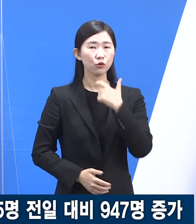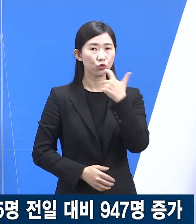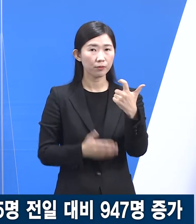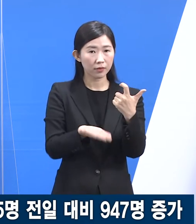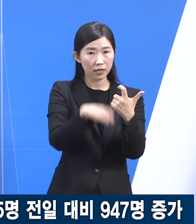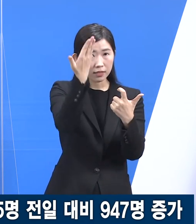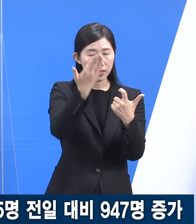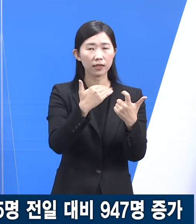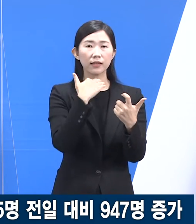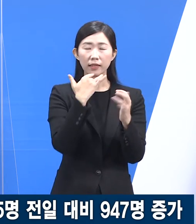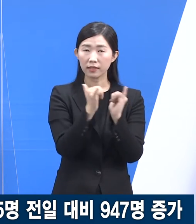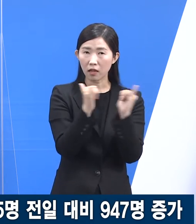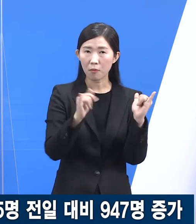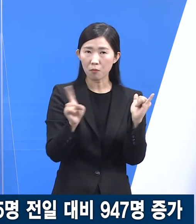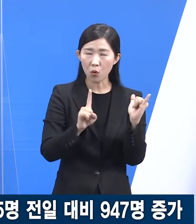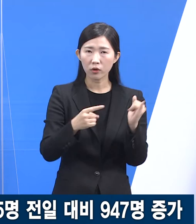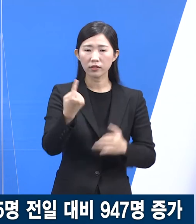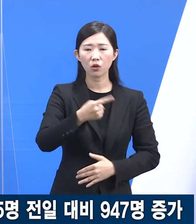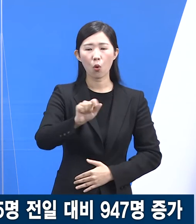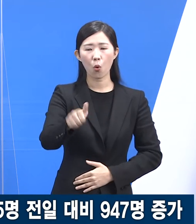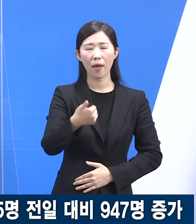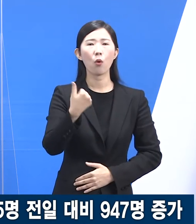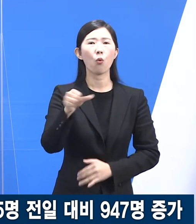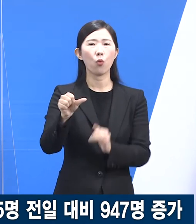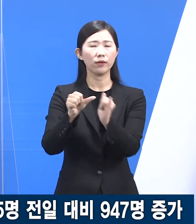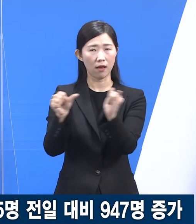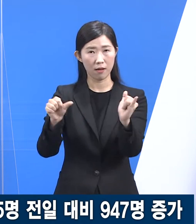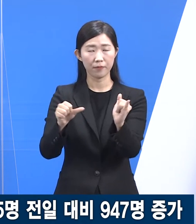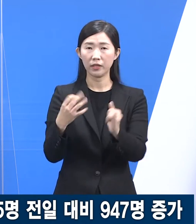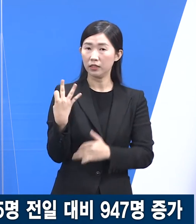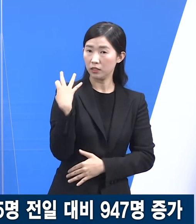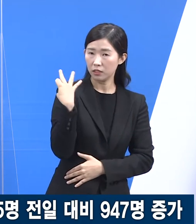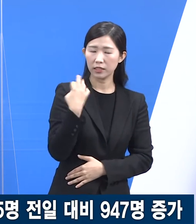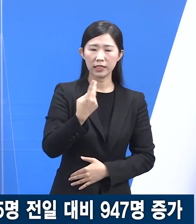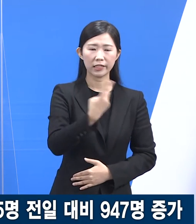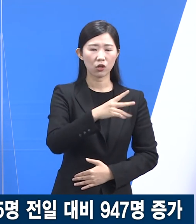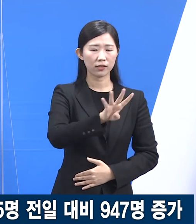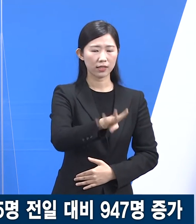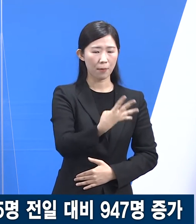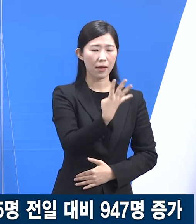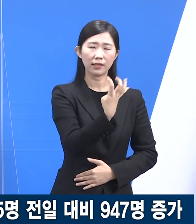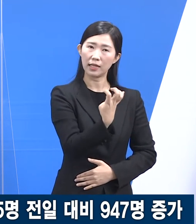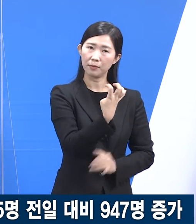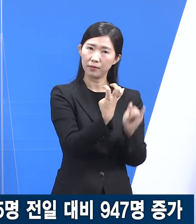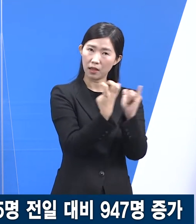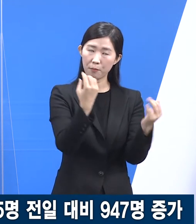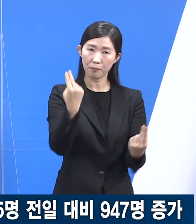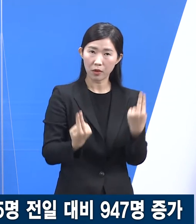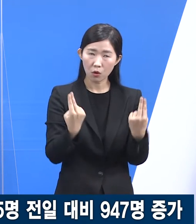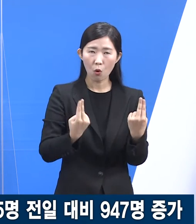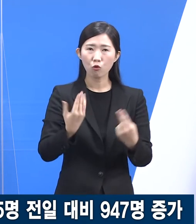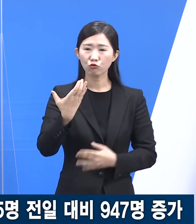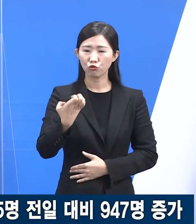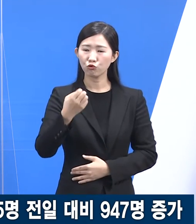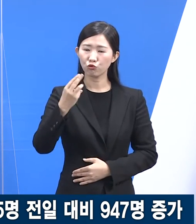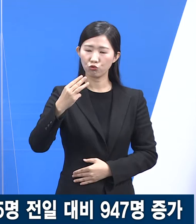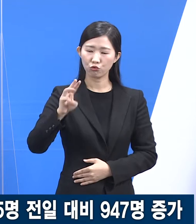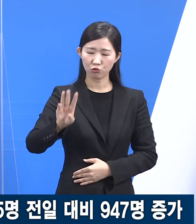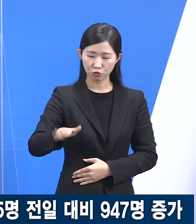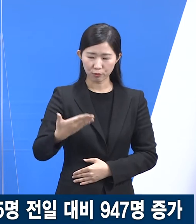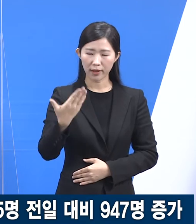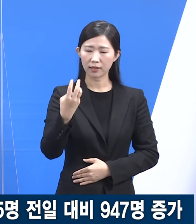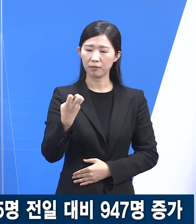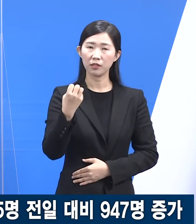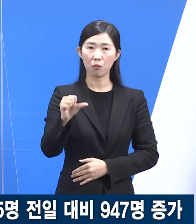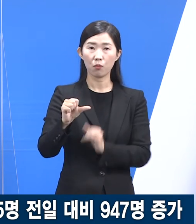연령층은 1505명을 기록하여 전주 2440명 대비 935명 감소하였으며